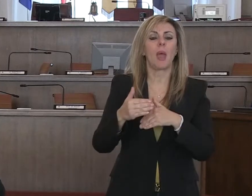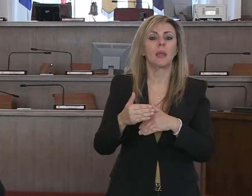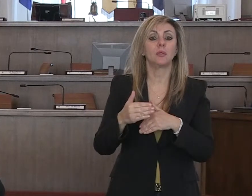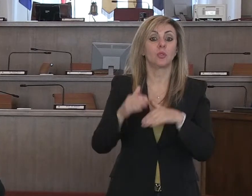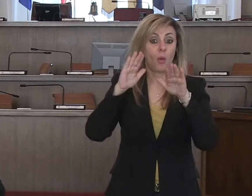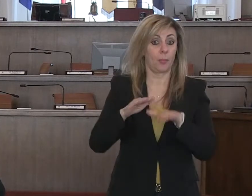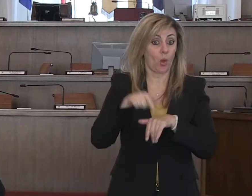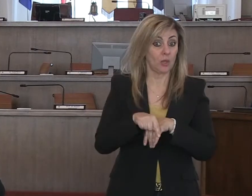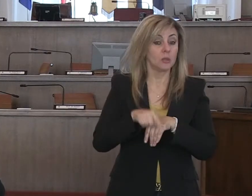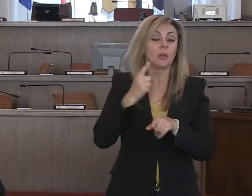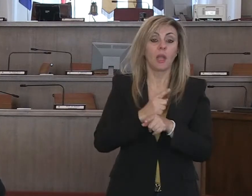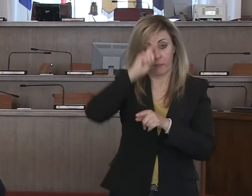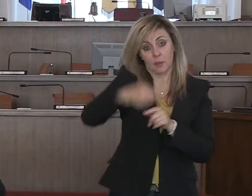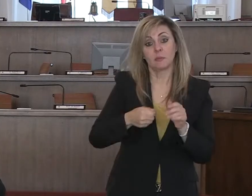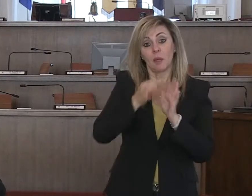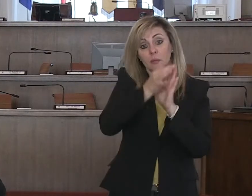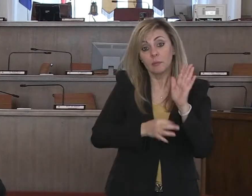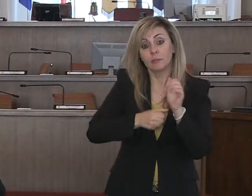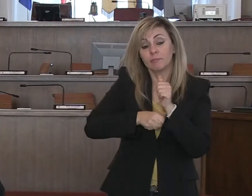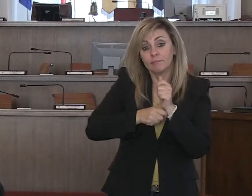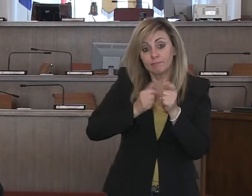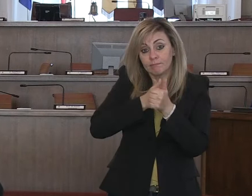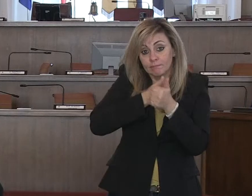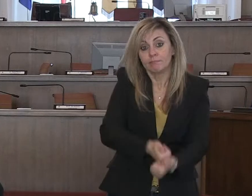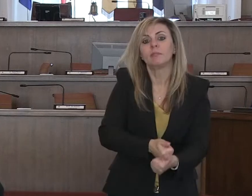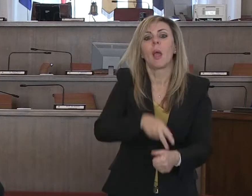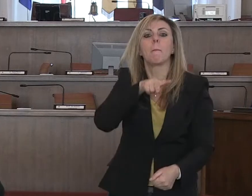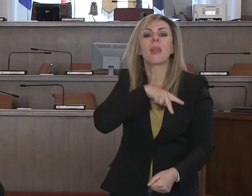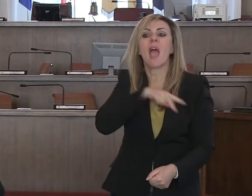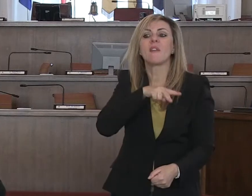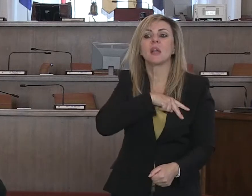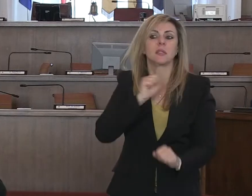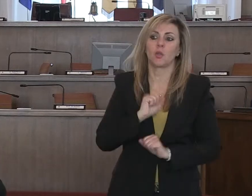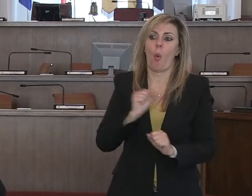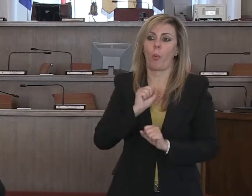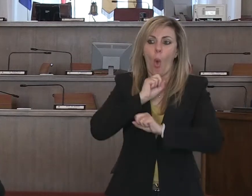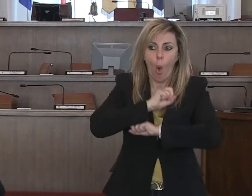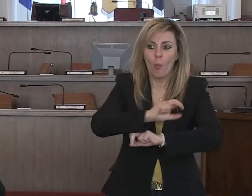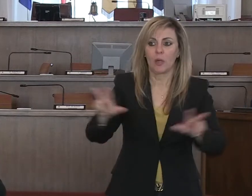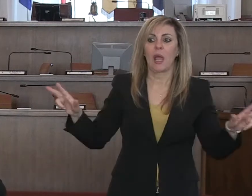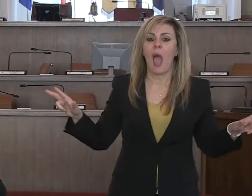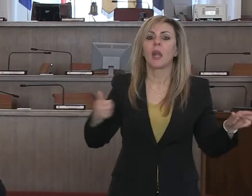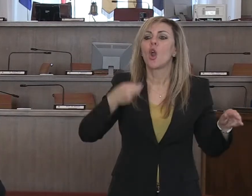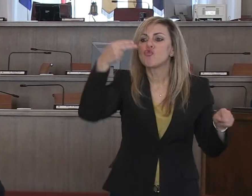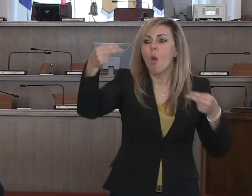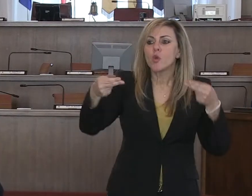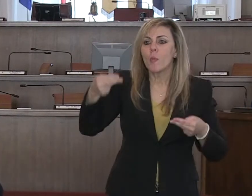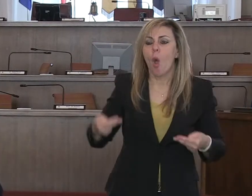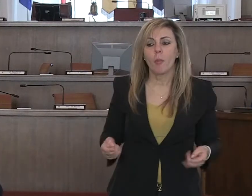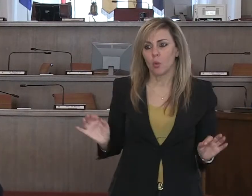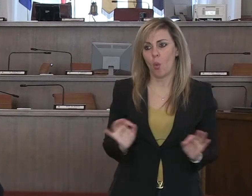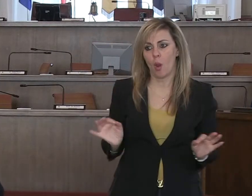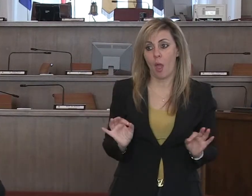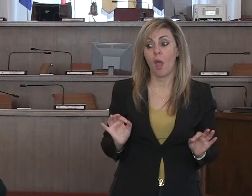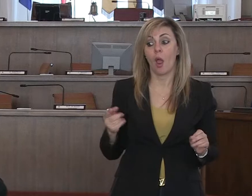dove dobbiamo rispettare la privacy, per cui non possiamo comunicare i nominativi, cosa che noi